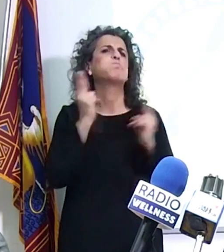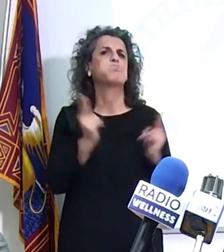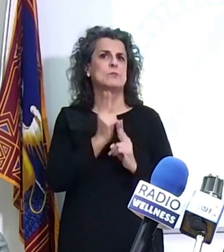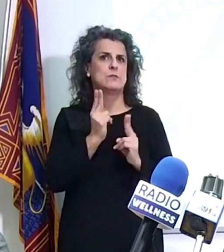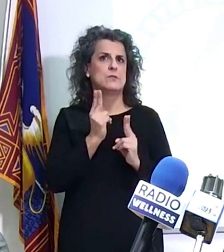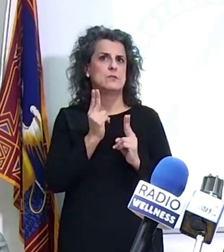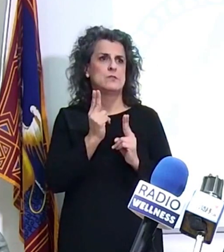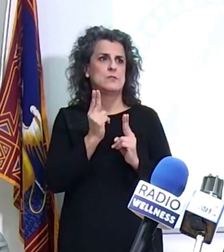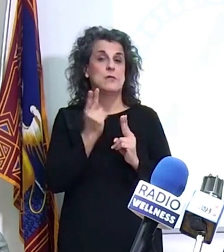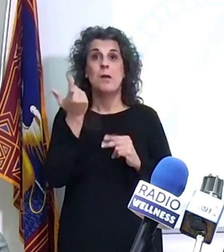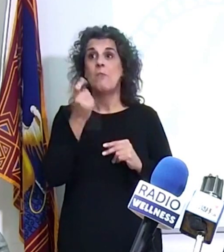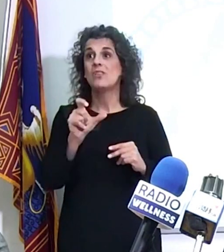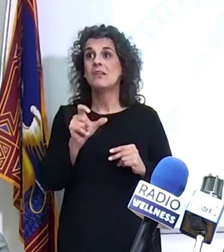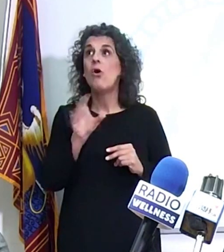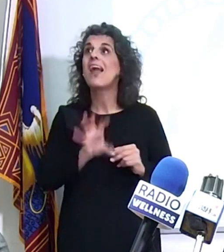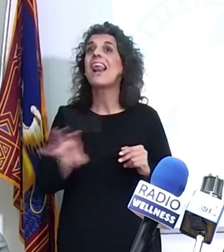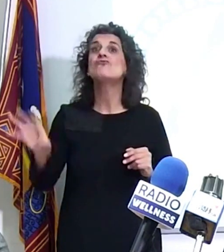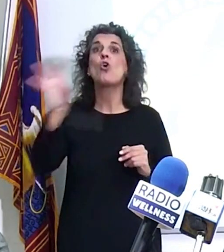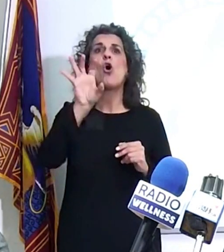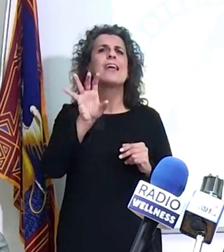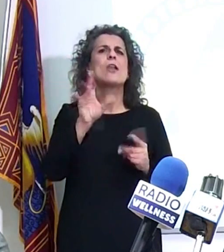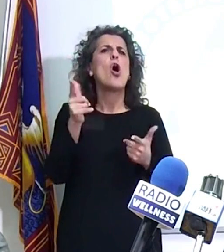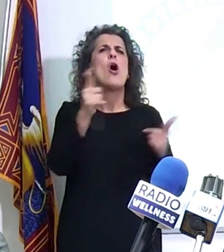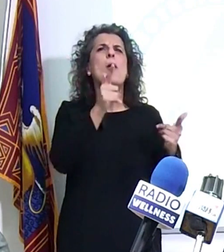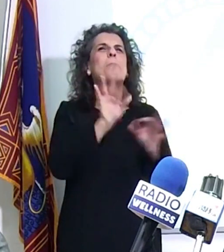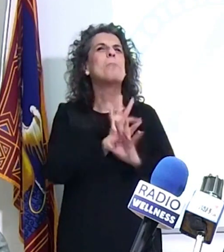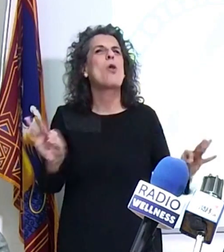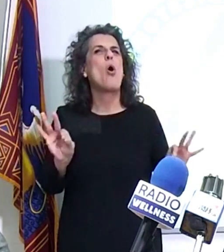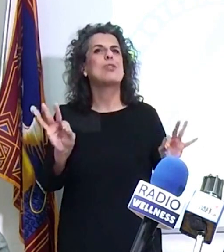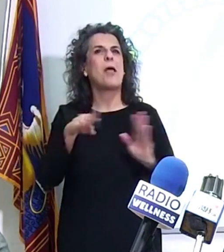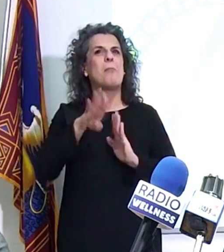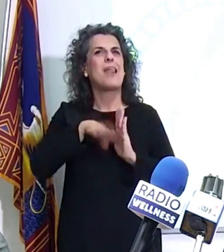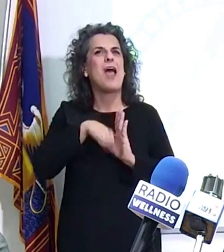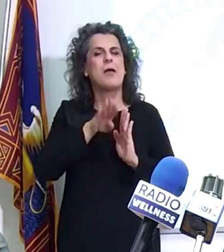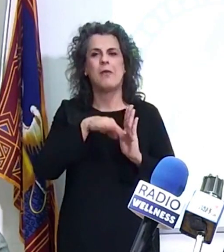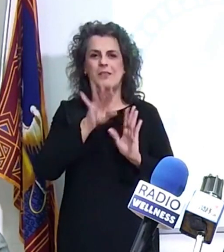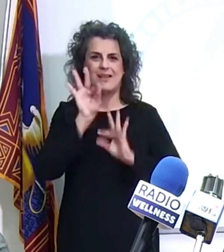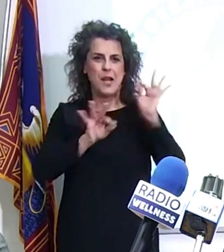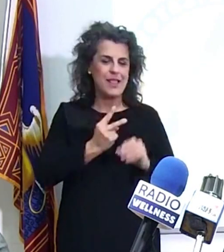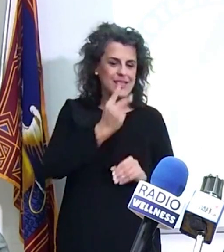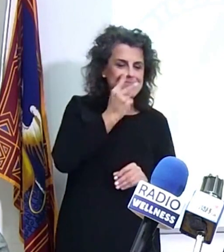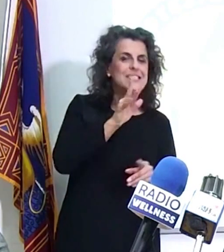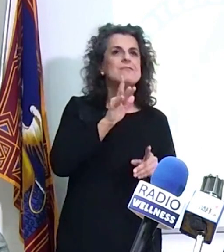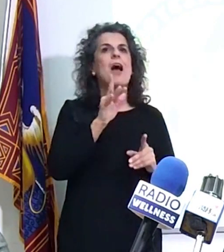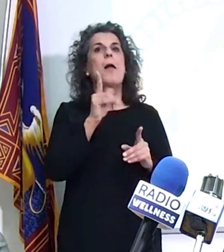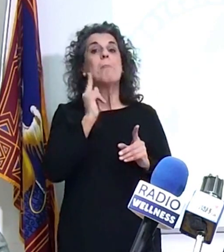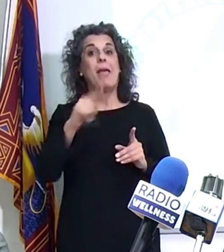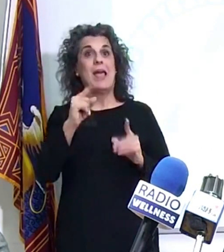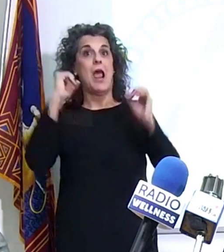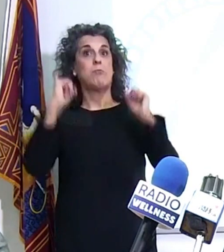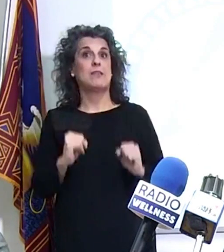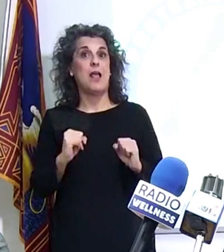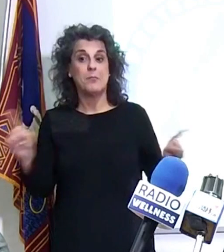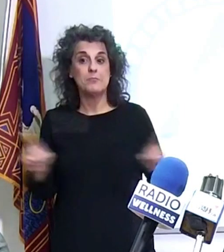Perché nessuna regione era strutturata con i parametri di terapie intensive abitante come lo è